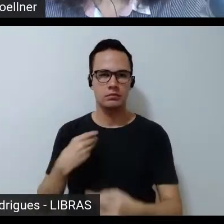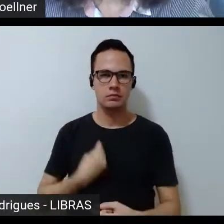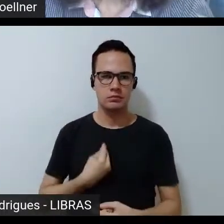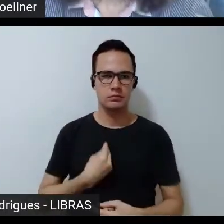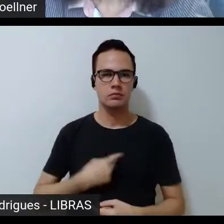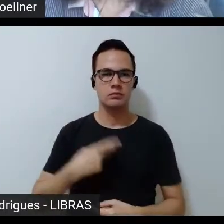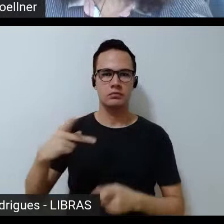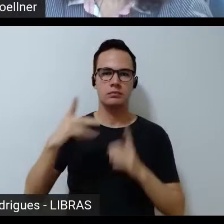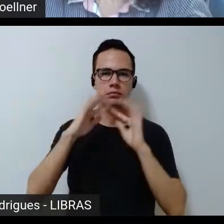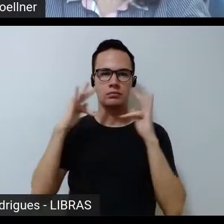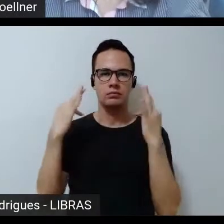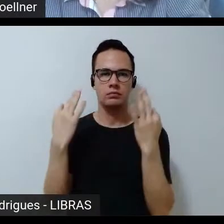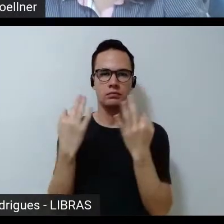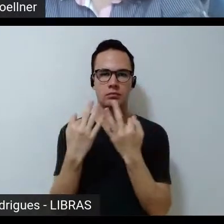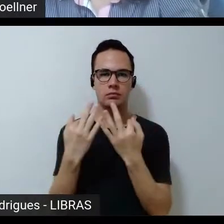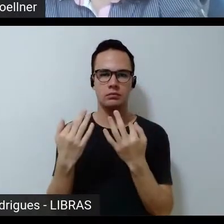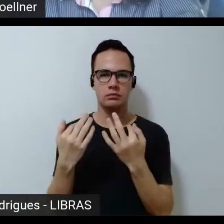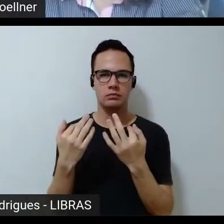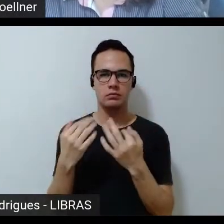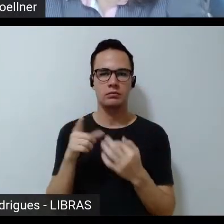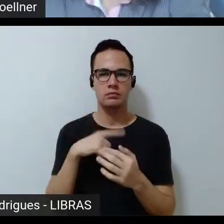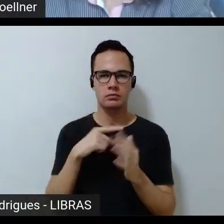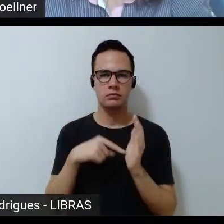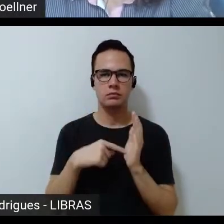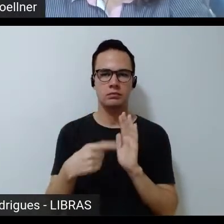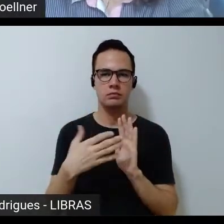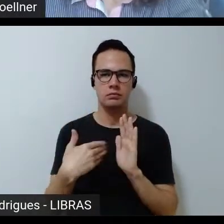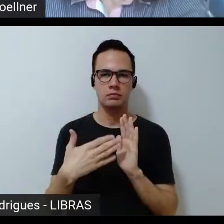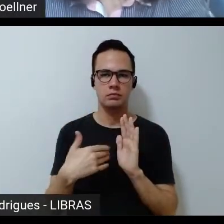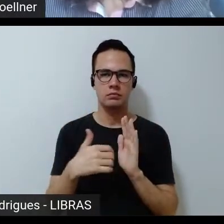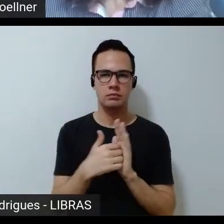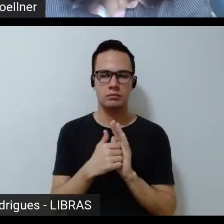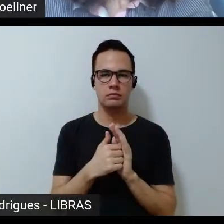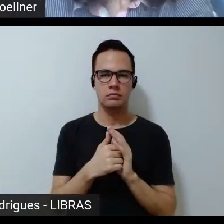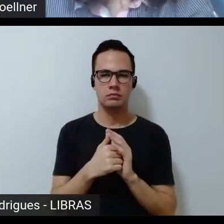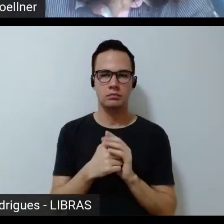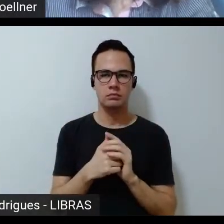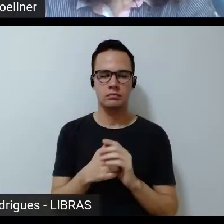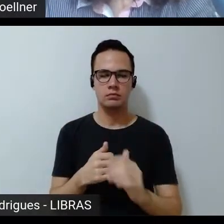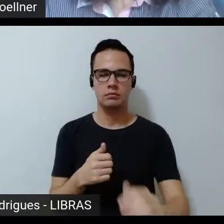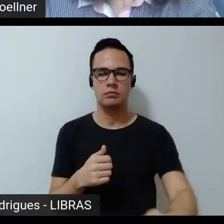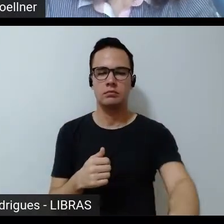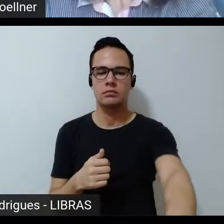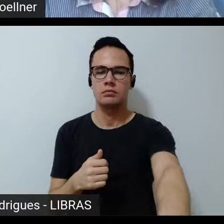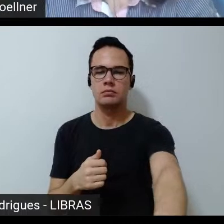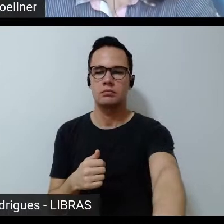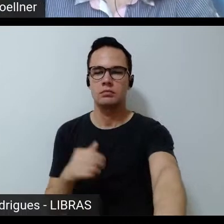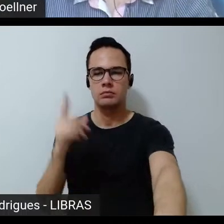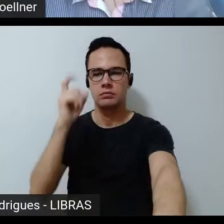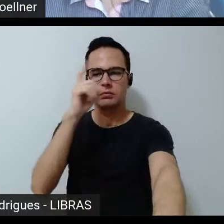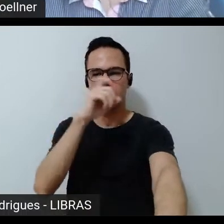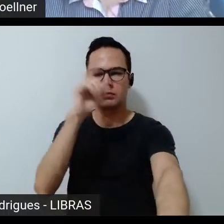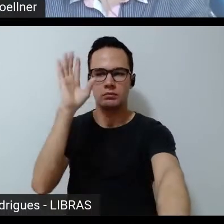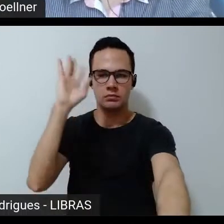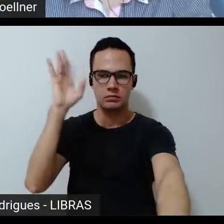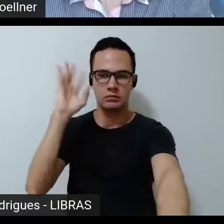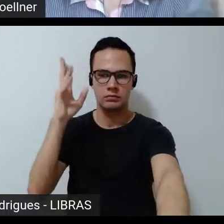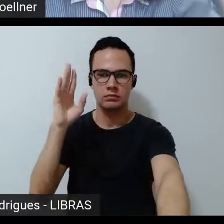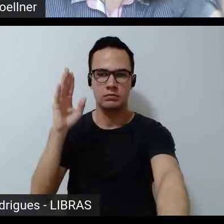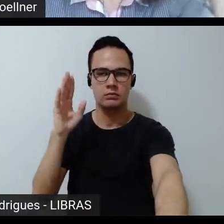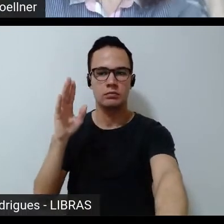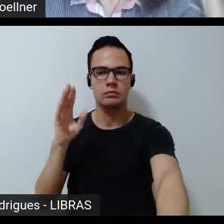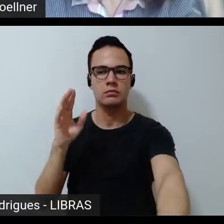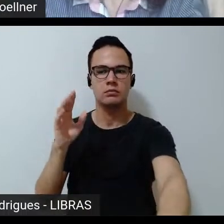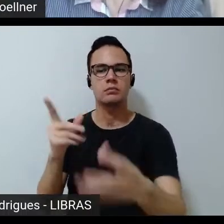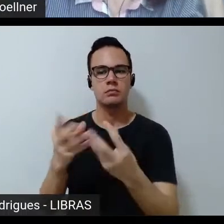seus familiares que gostassem daquele livro né é difícil imaginar que muitos desses